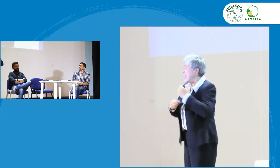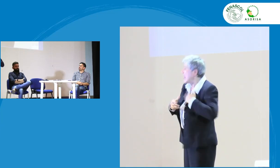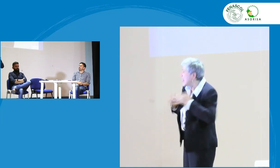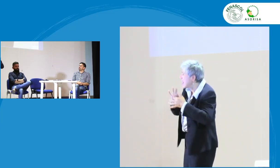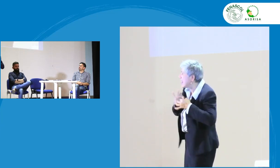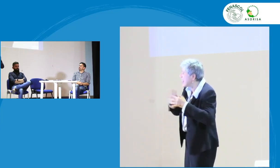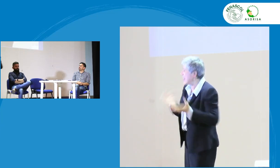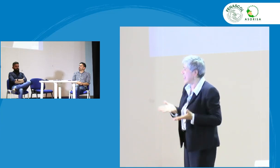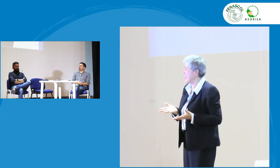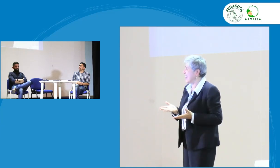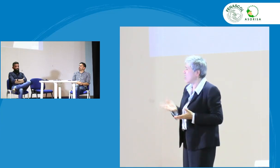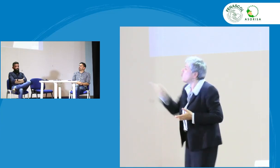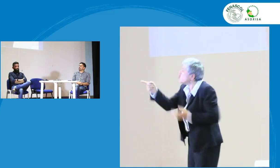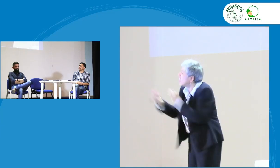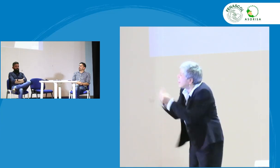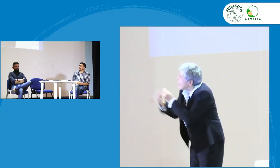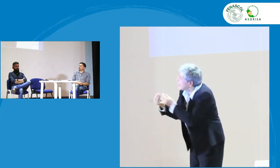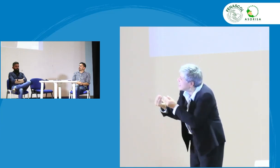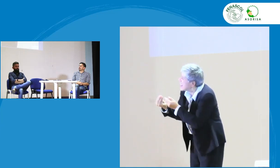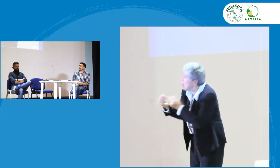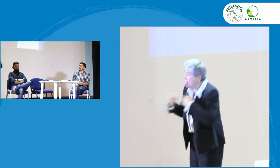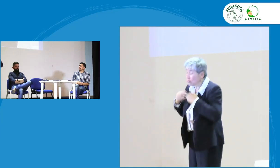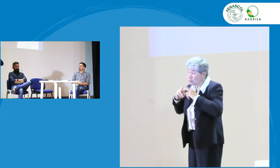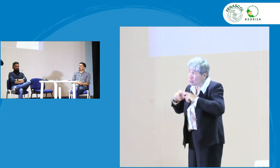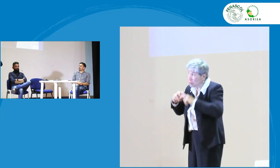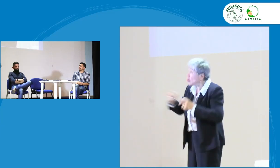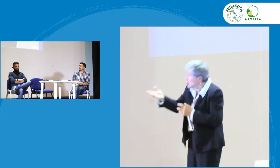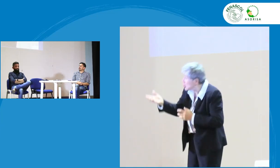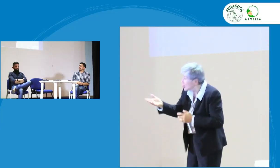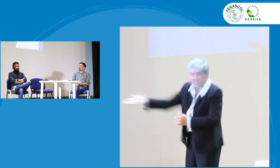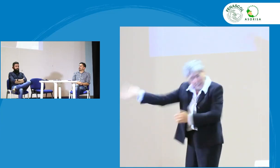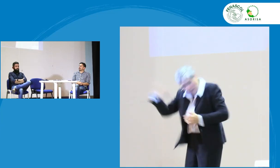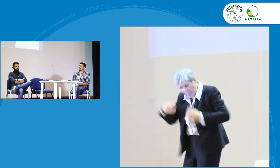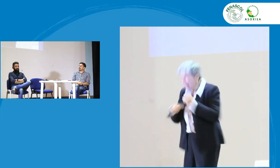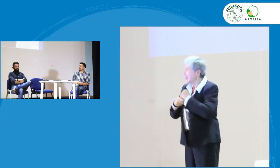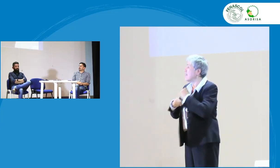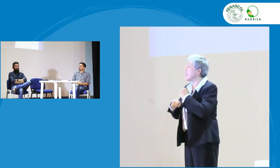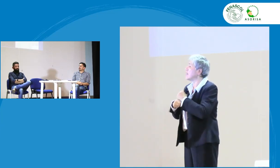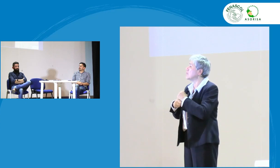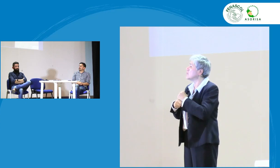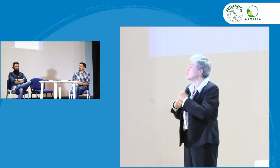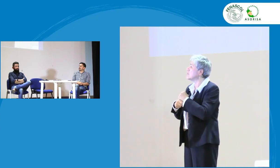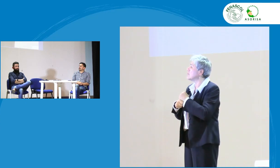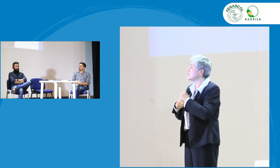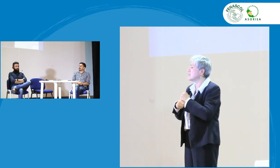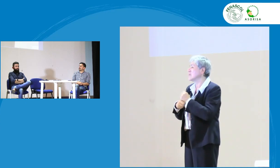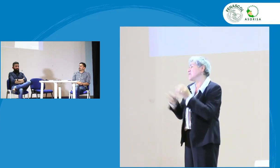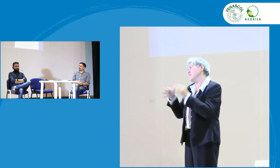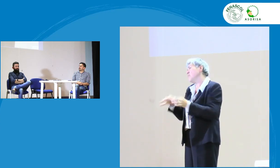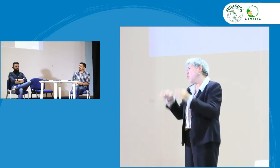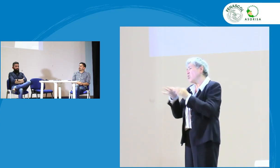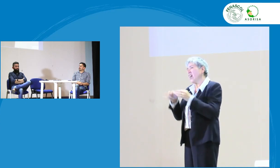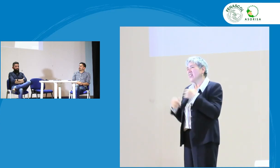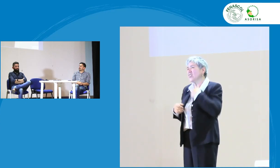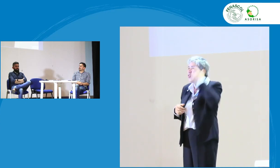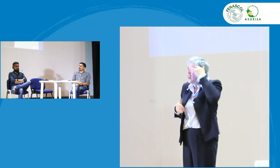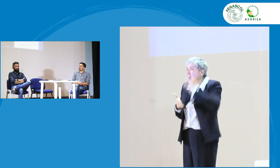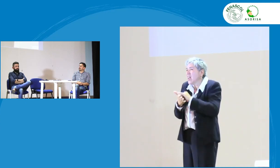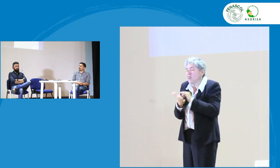Listo, ven y trabajamos juntos. ¿Tú qué estás haciendo? ¿Estás investigando? Claro que sí, ven y trabajamos. Porque